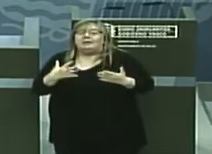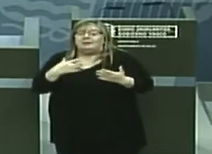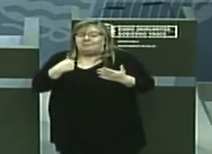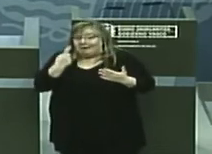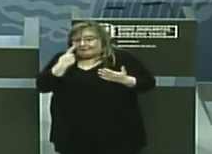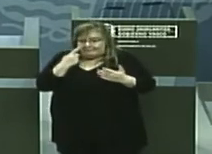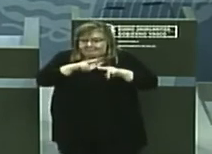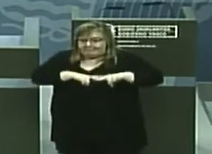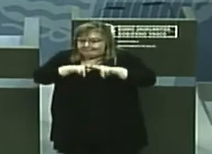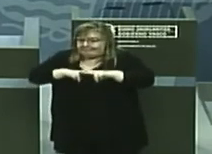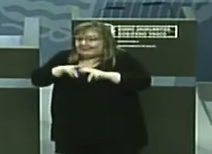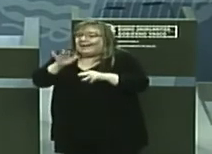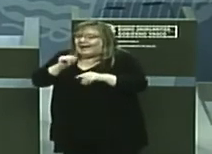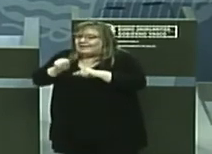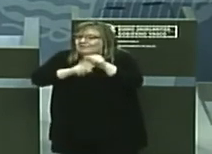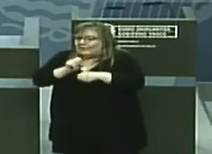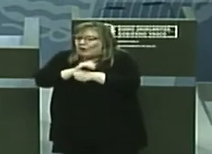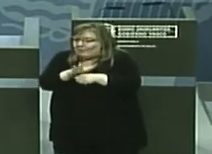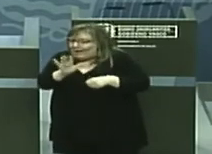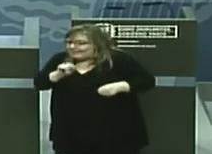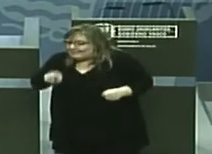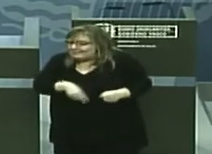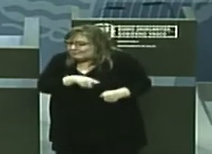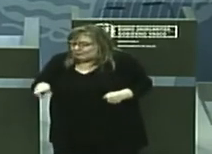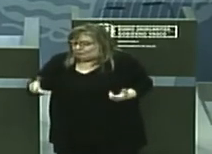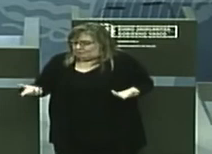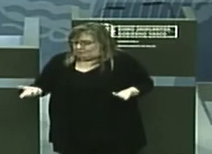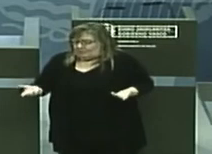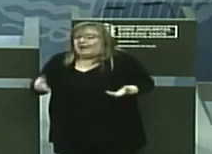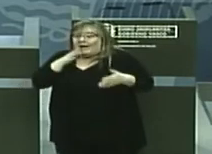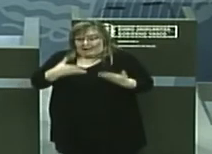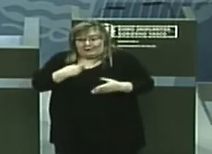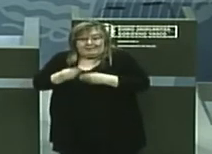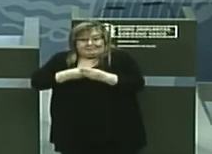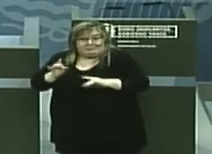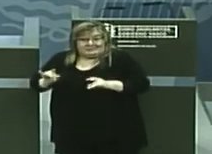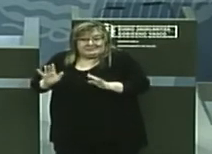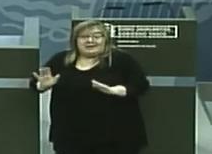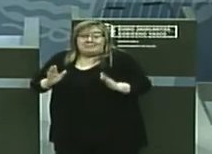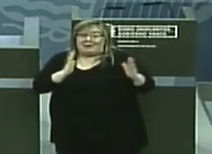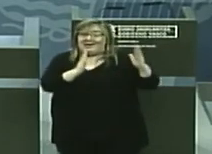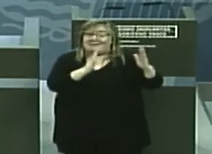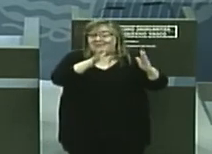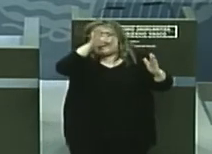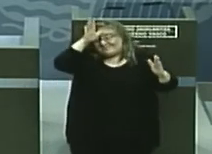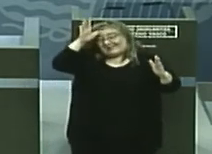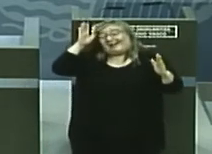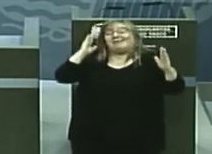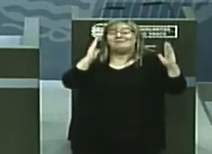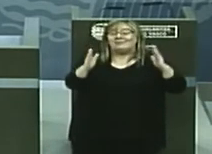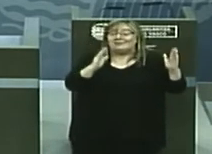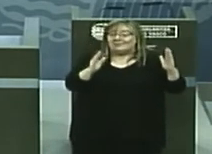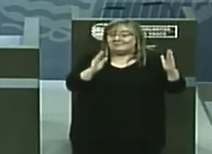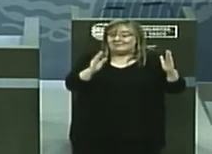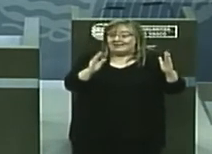infección por COVID o no lo tienen. Esto es lo que estamos haciendo ahora, pero en el periodo de verano en el que hay